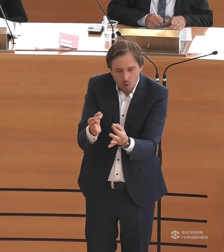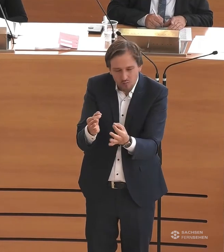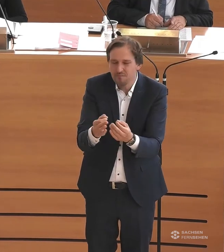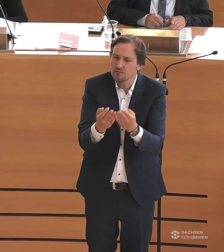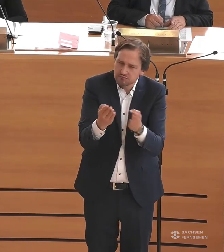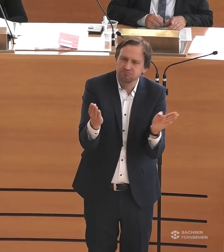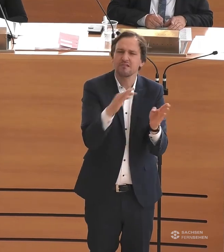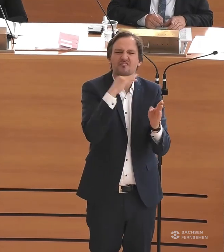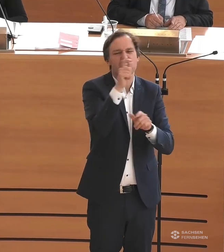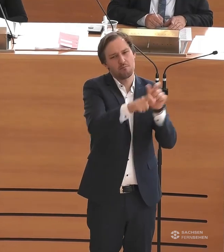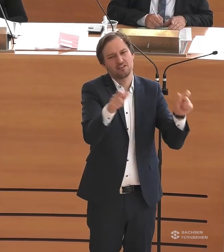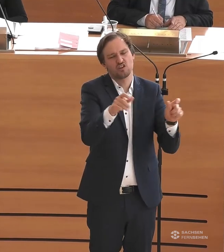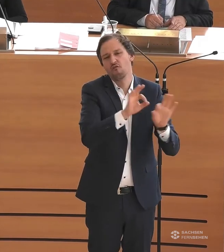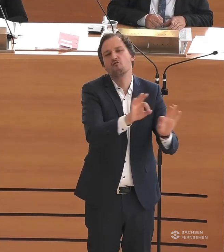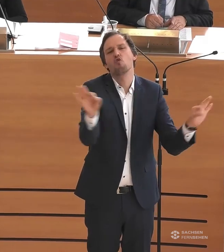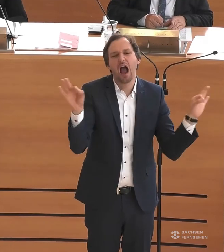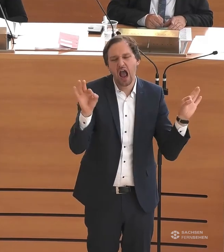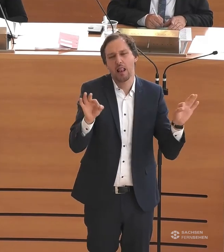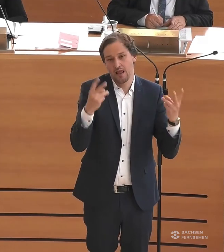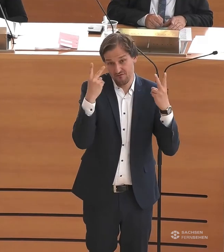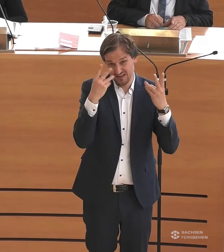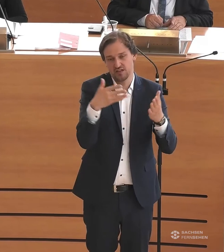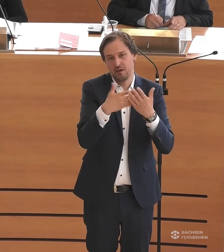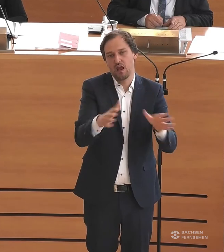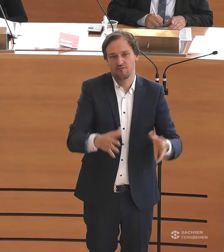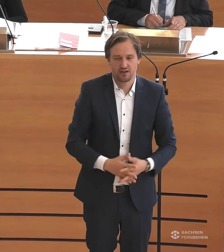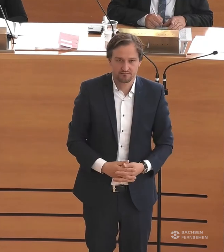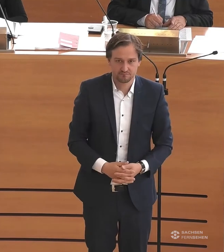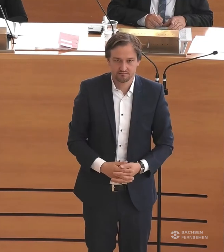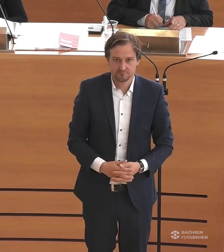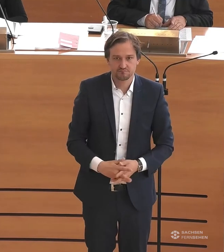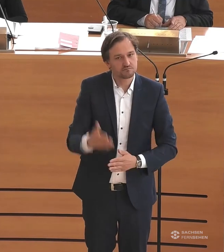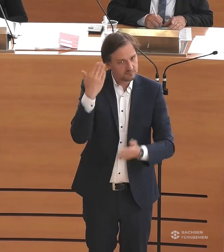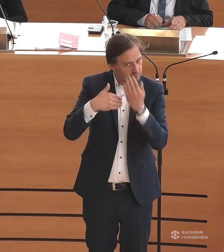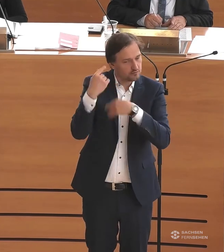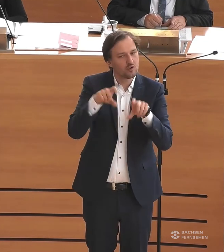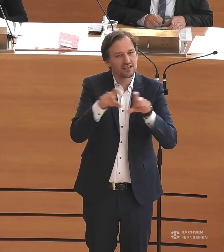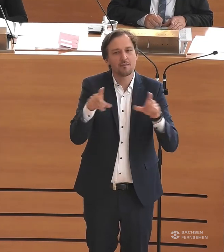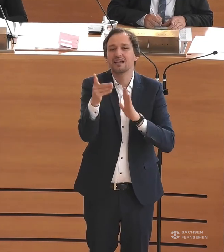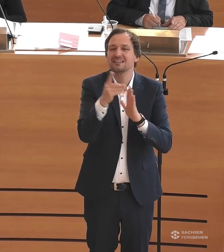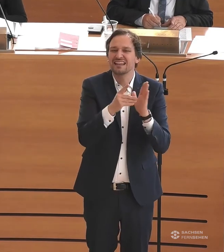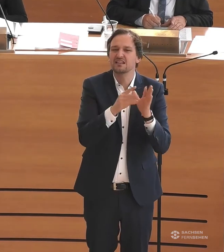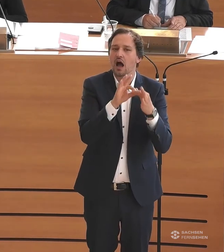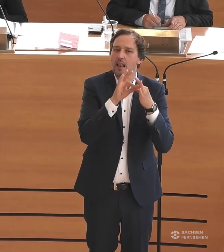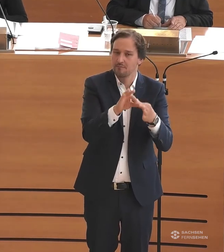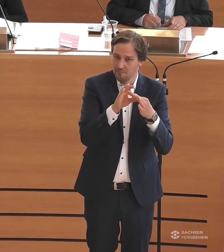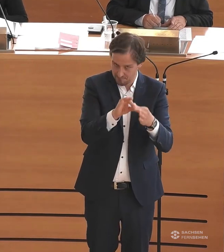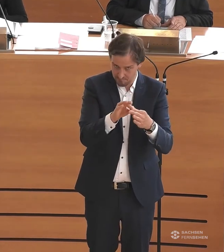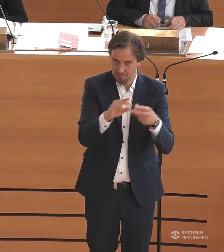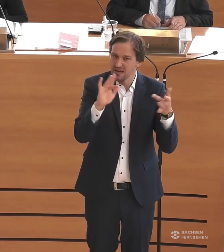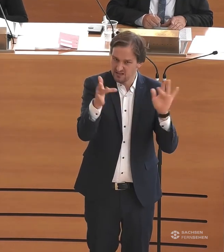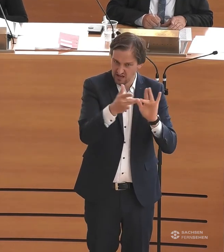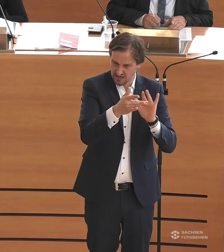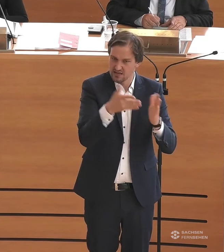viele Menschen, eigentlich für alle, wenn man ganz ehrlich ist. Das, was ich vorhin angesprochen hatte, Barrieren auch im digitalen Raum, auch da will ich noch einmal